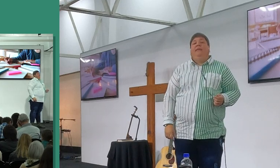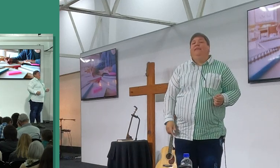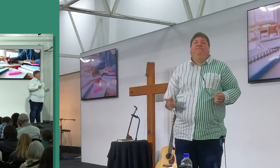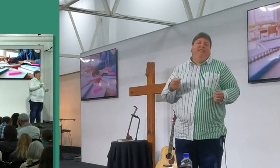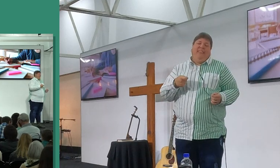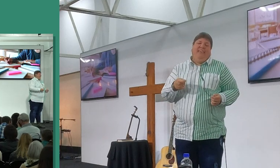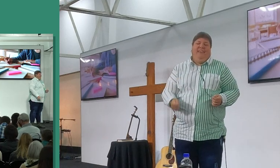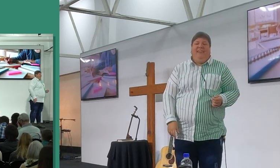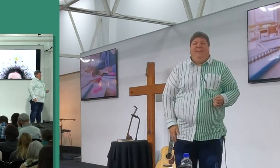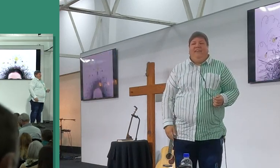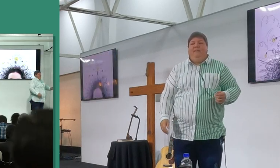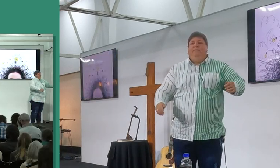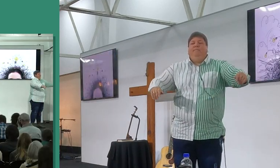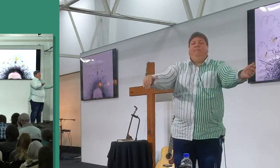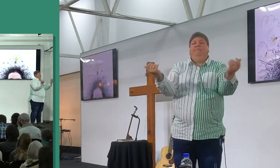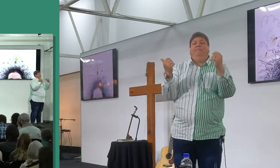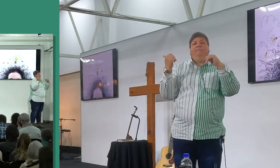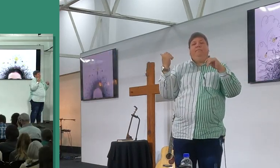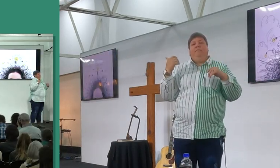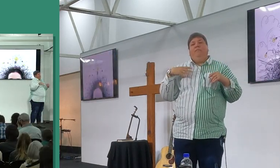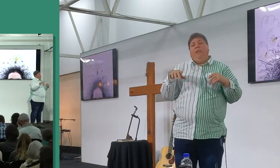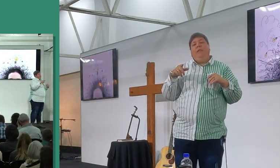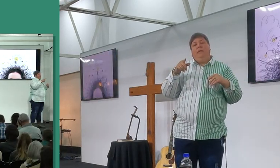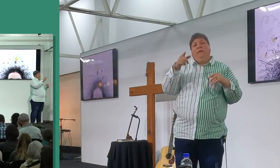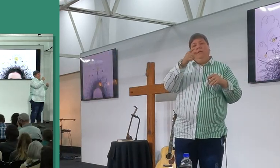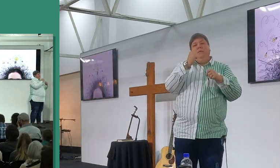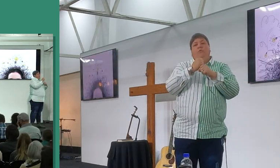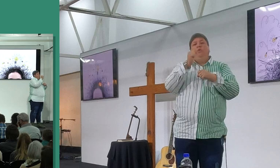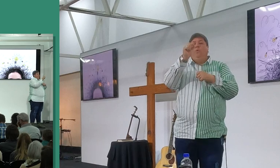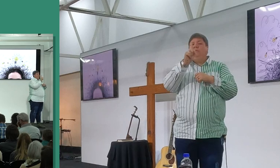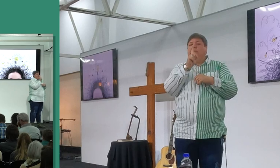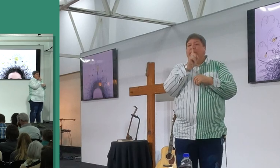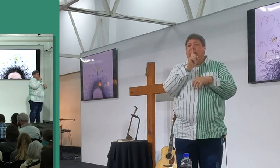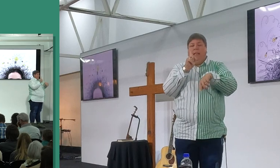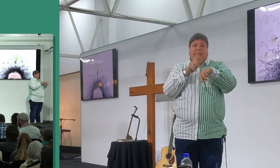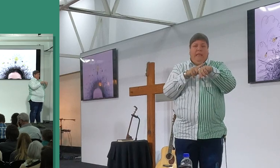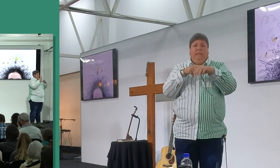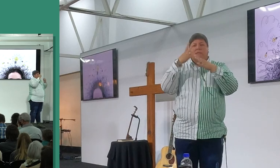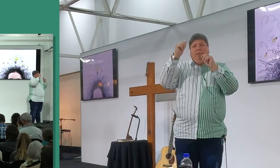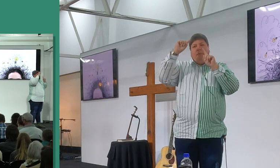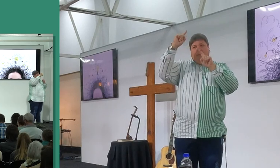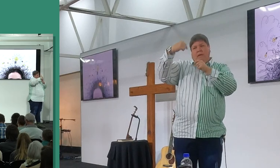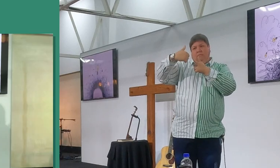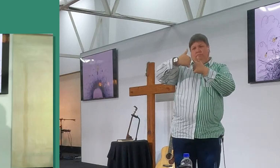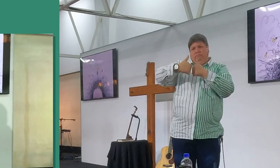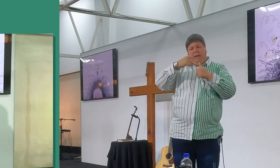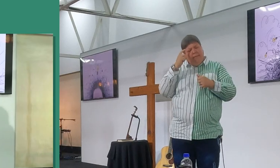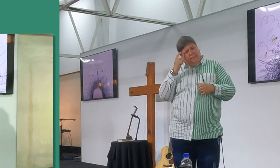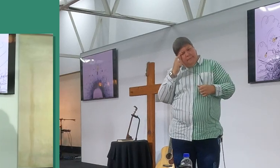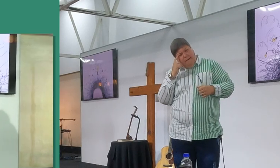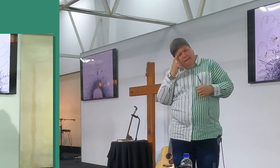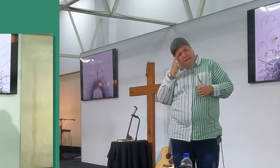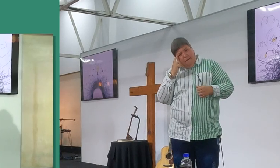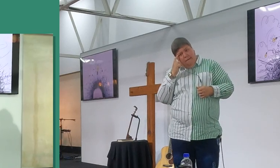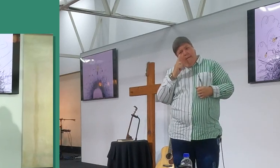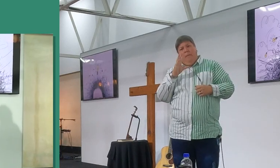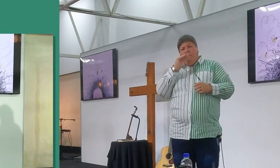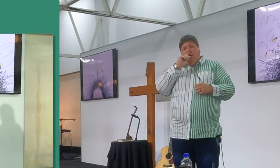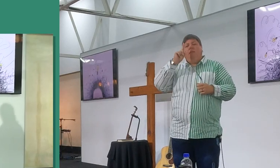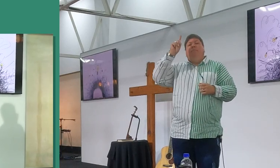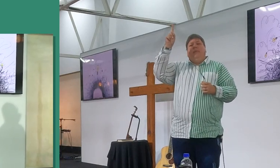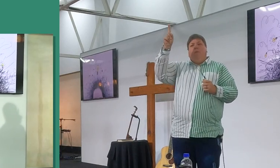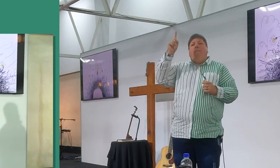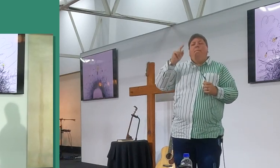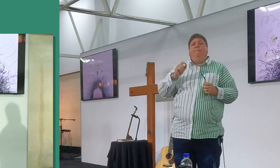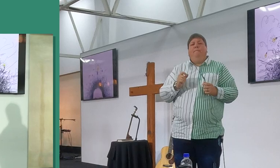nie, ek sal nie rarig nie, so ek gee vir julle huiswerk, ek wil julle moet, in jou stilte tijd hierdie week gaan sit, voor die heren gaan dink, ek wil julle moet gaan